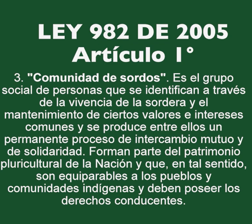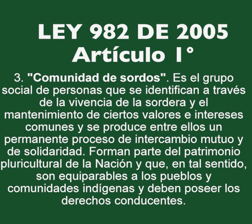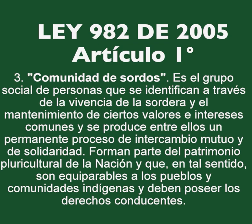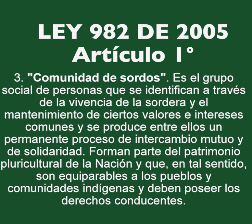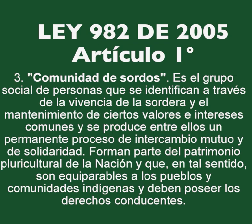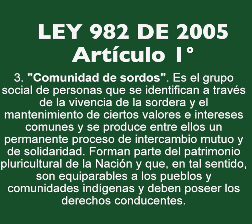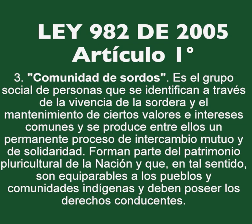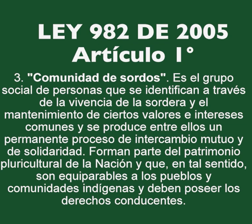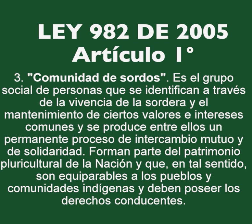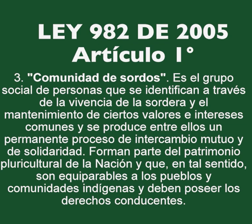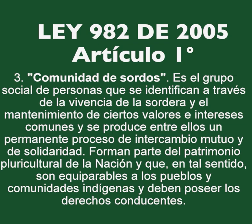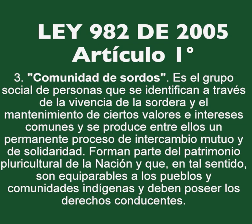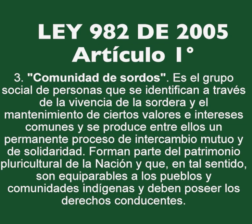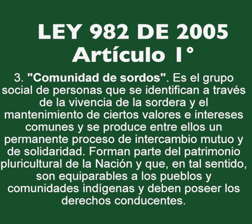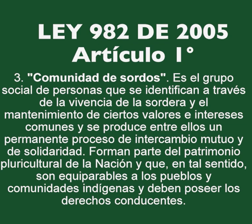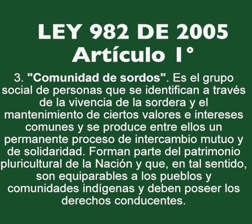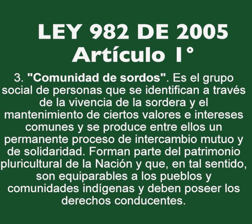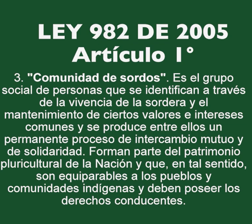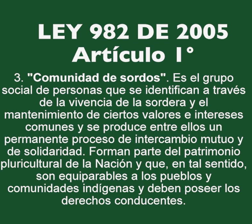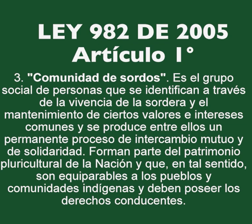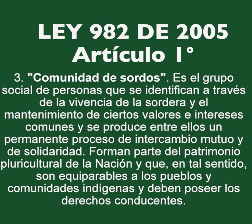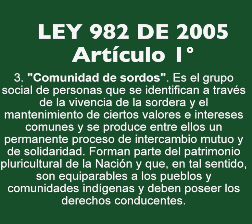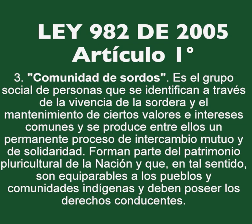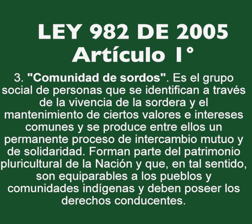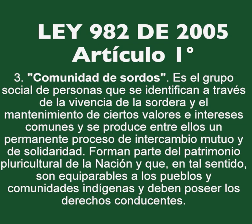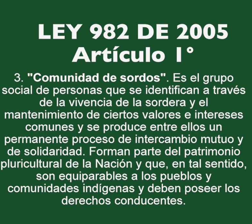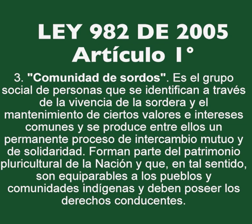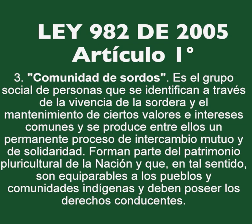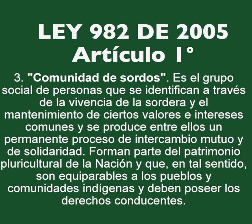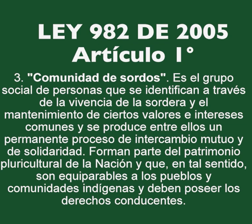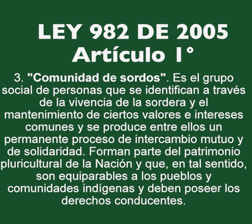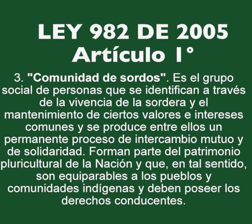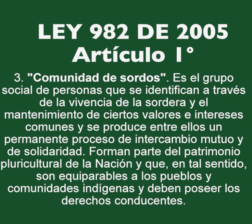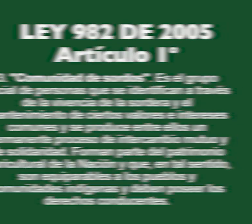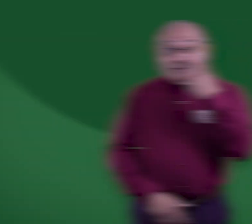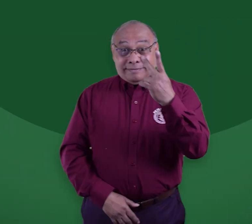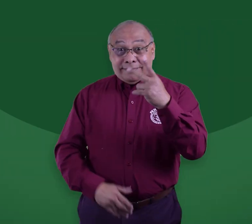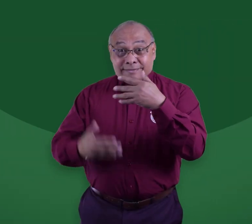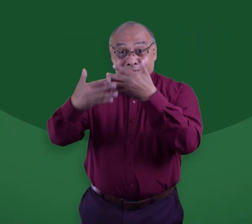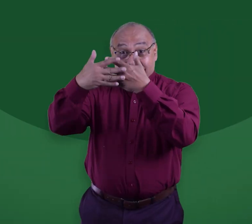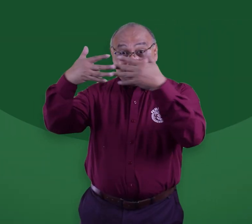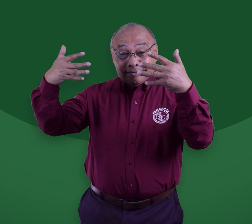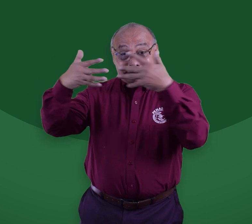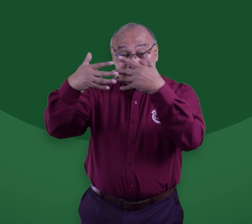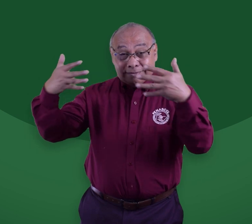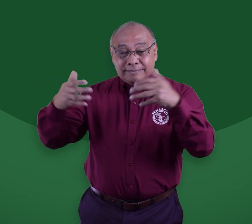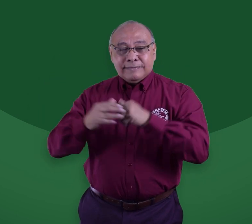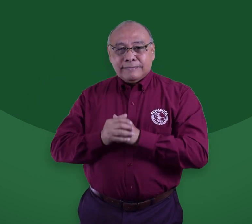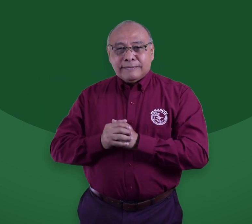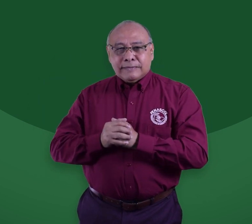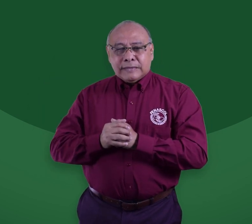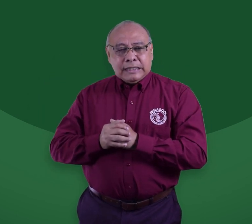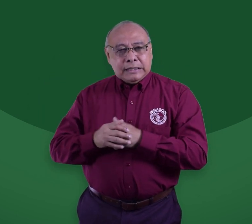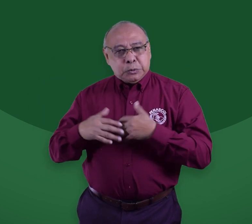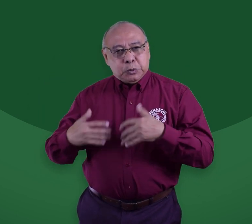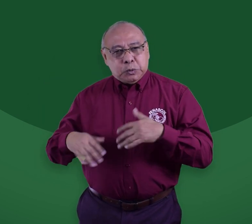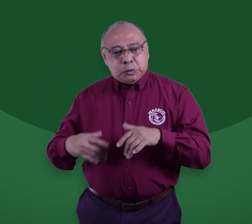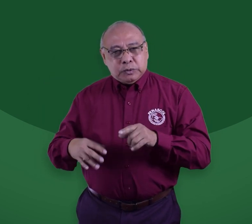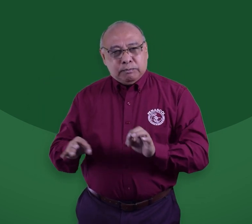equiparables a los pueblos y comunidades indígenas, y deben poseer los derechos condoncentes. Como pudieron ver, este artículo